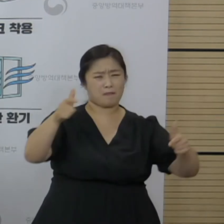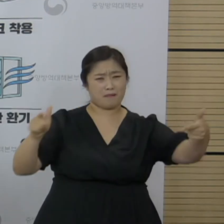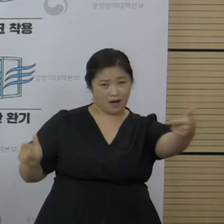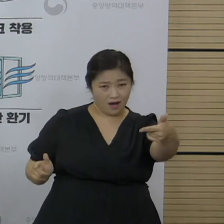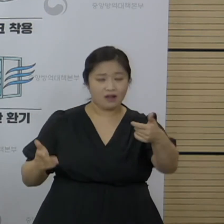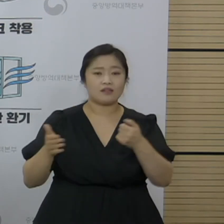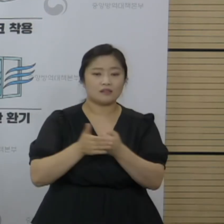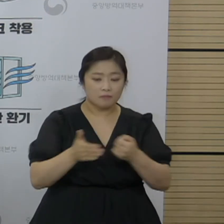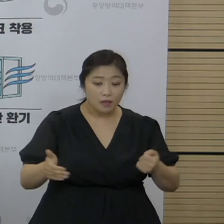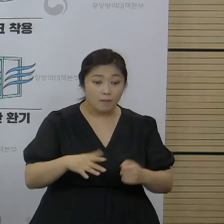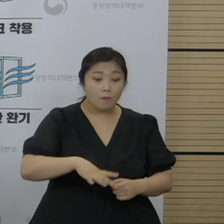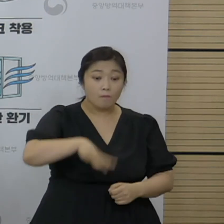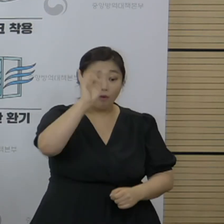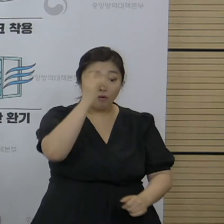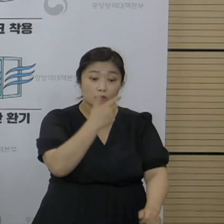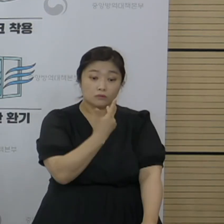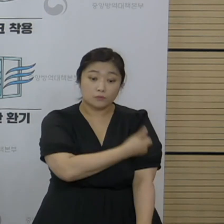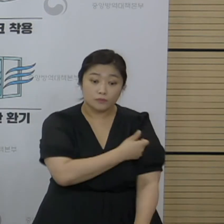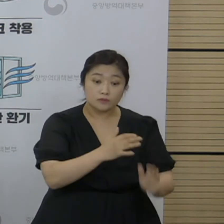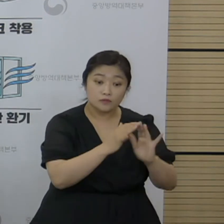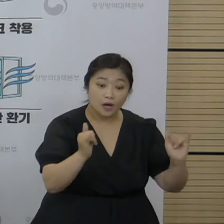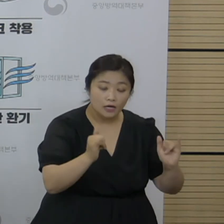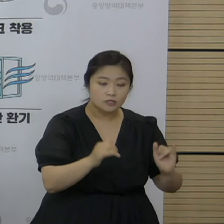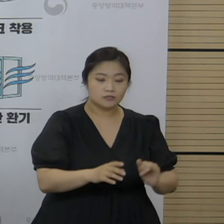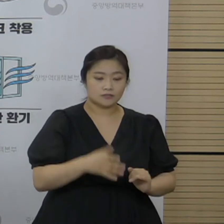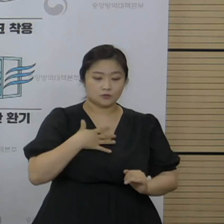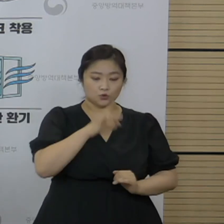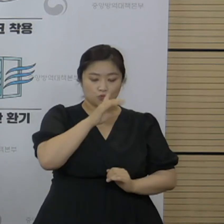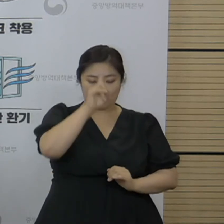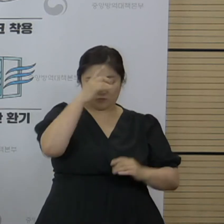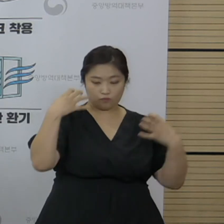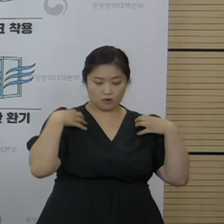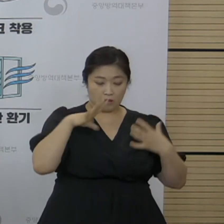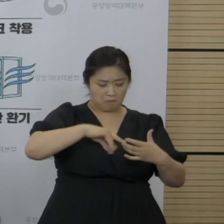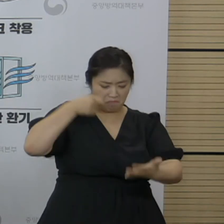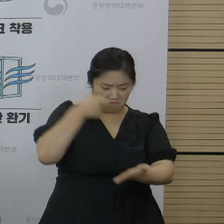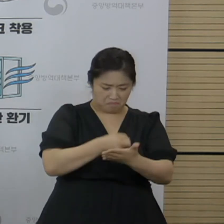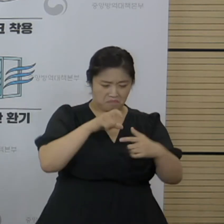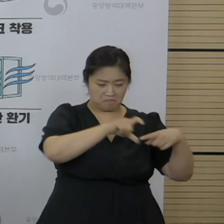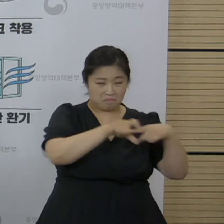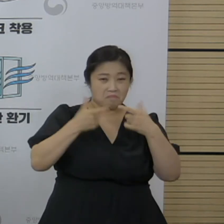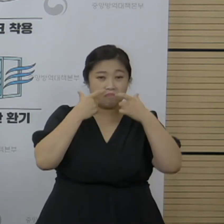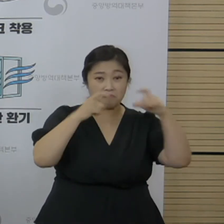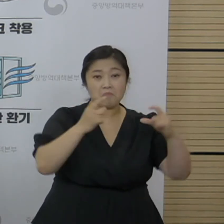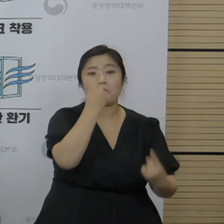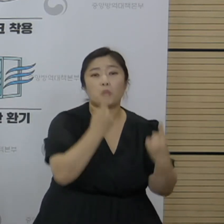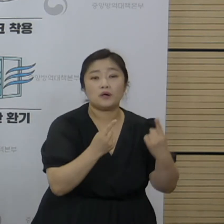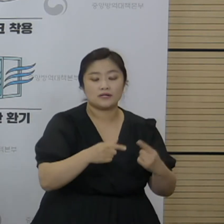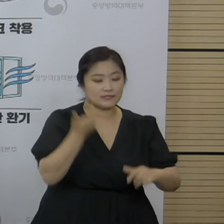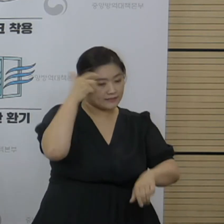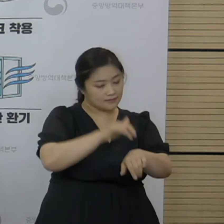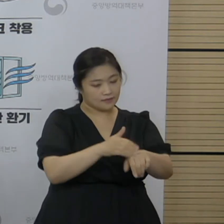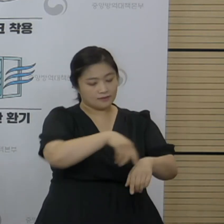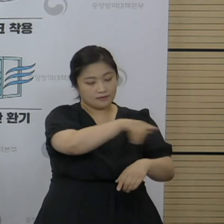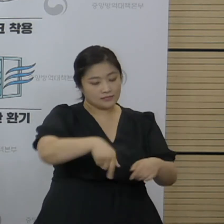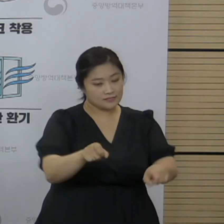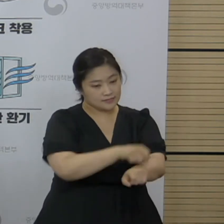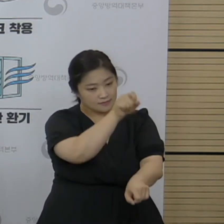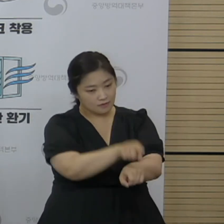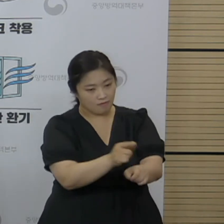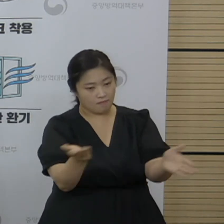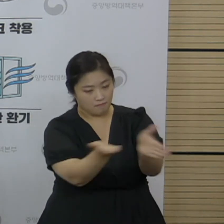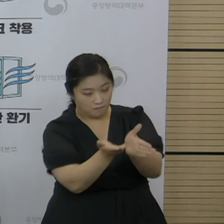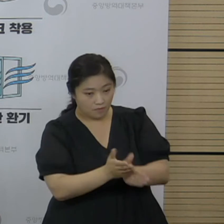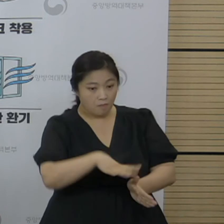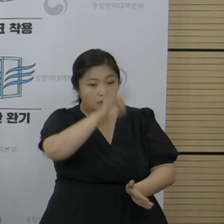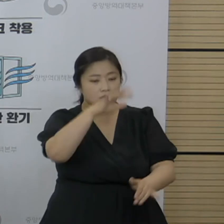우선접종 대상자들을 중앙에서 일률적으로 정하기보다는 지자체에서 특성에 맞게 자율적으로 우선접종